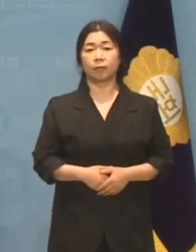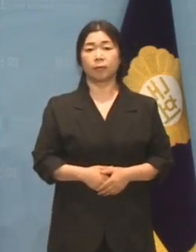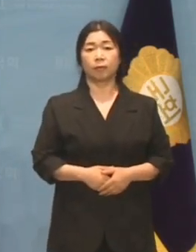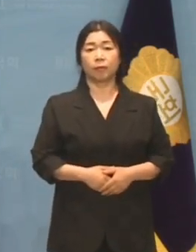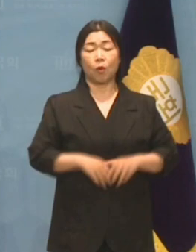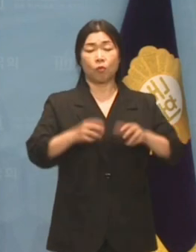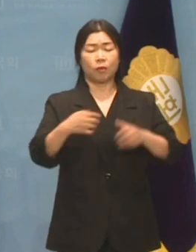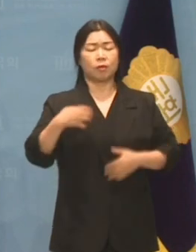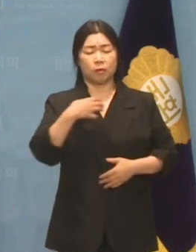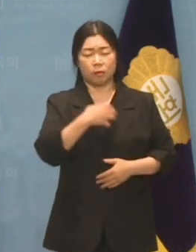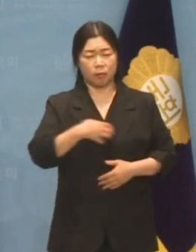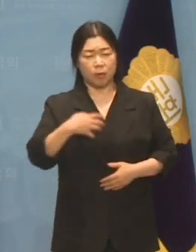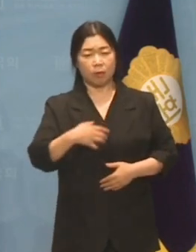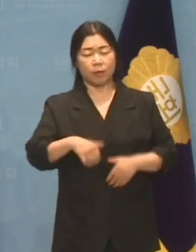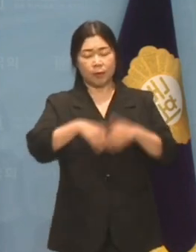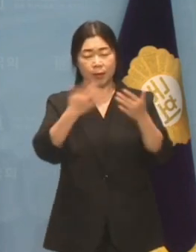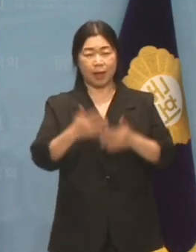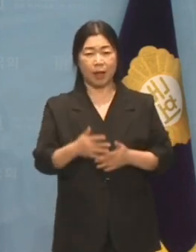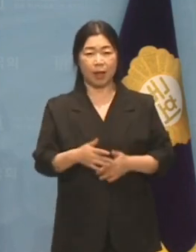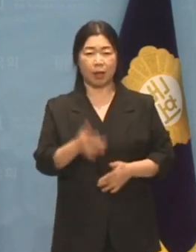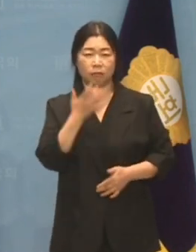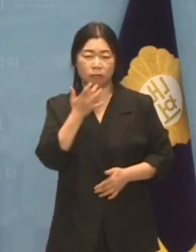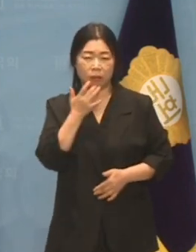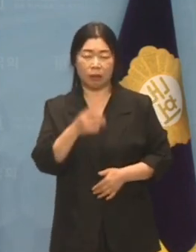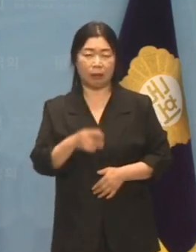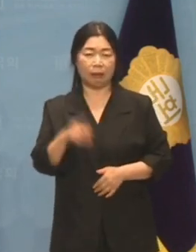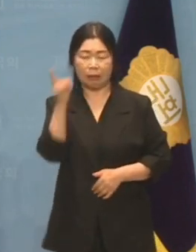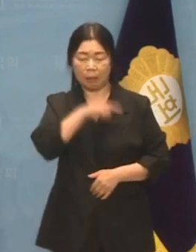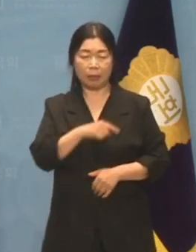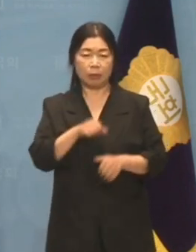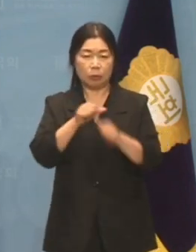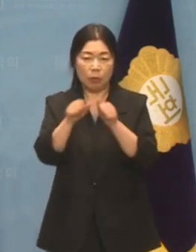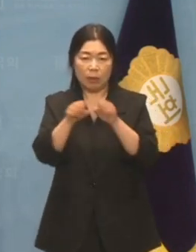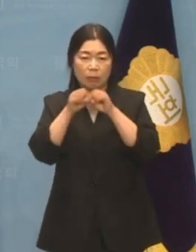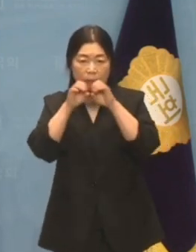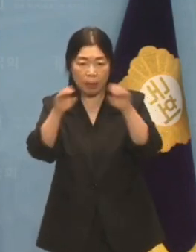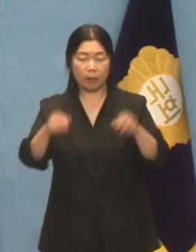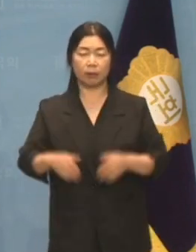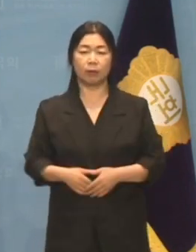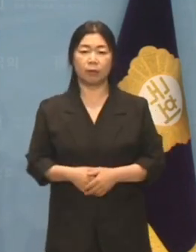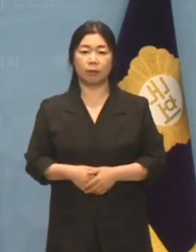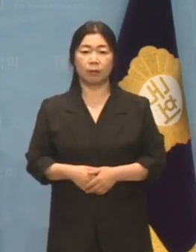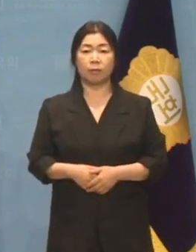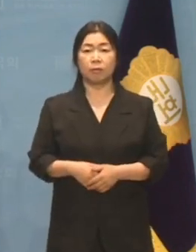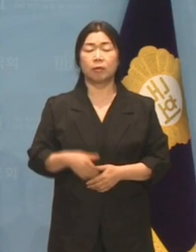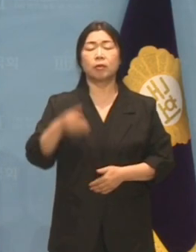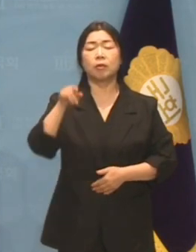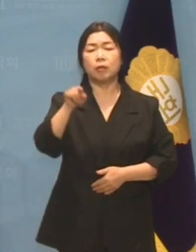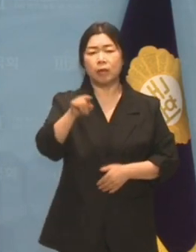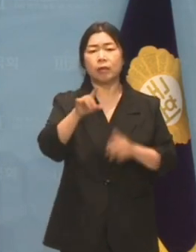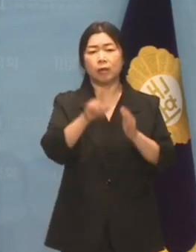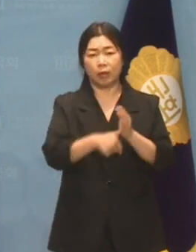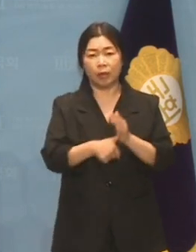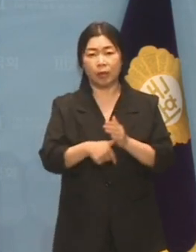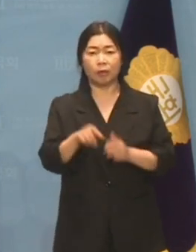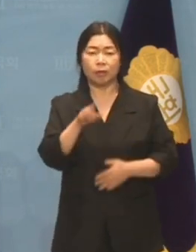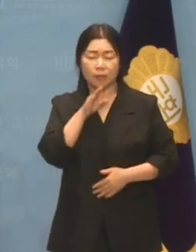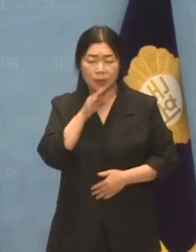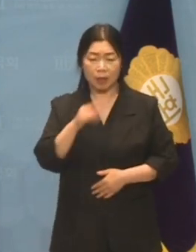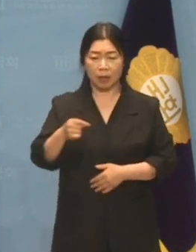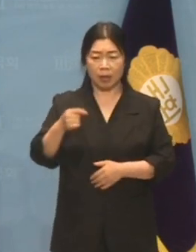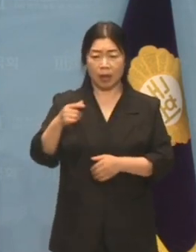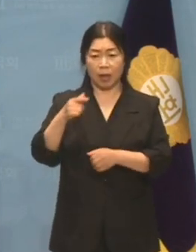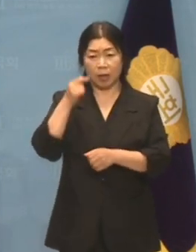국민적 우려를 모두 괴담으로 치부하고 귀를 틀어막고 눈을 꽁꽁 가려도 방사능